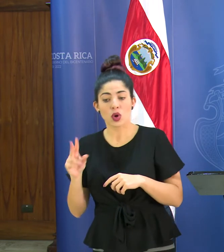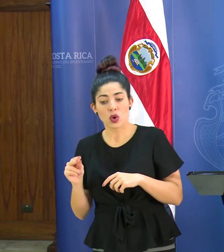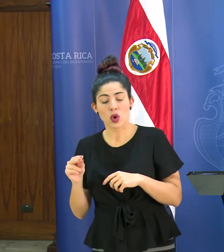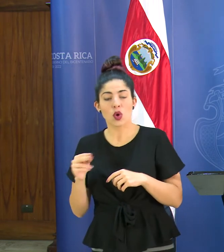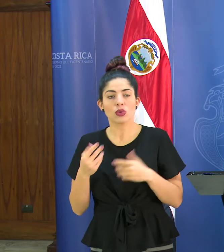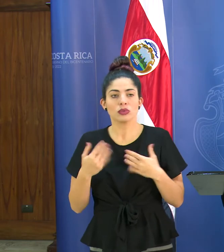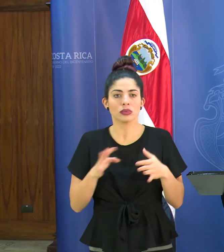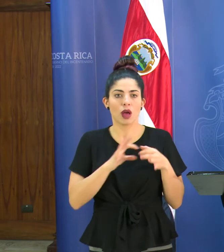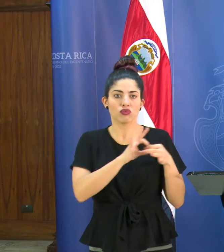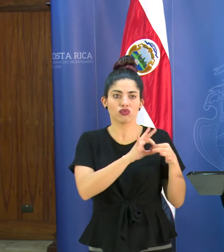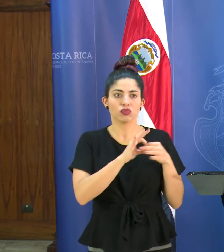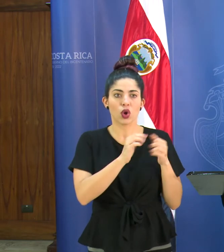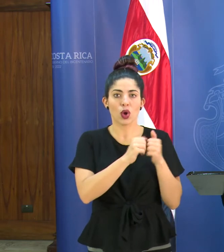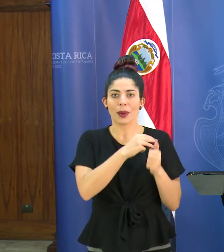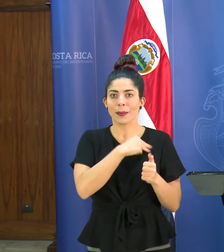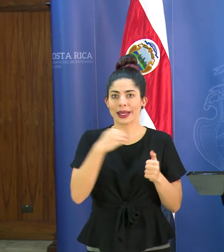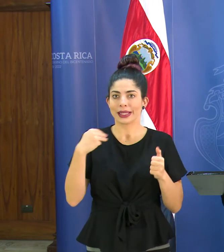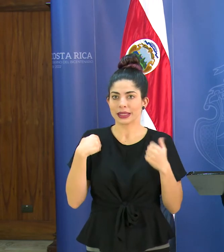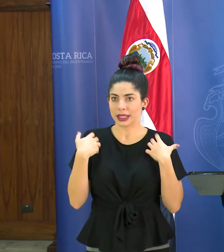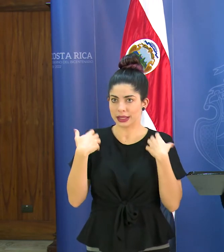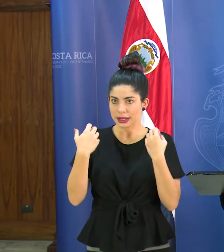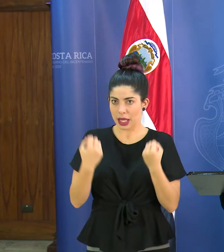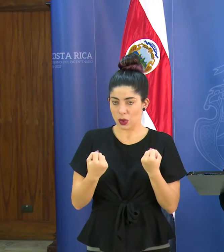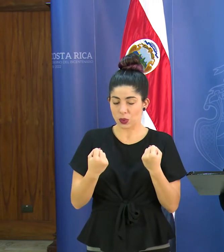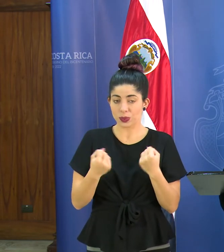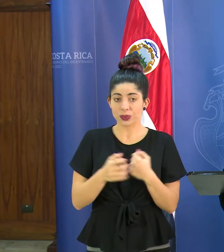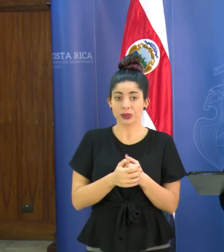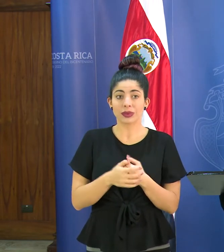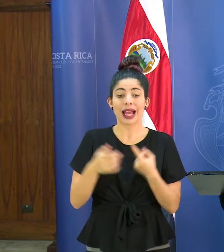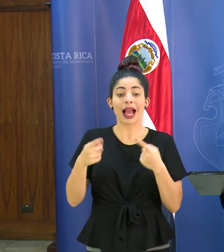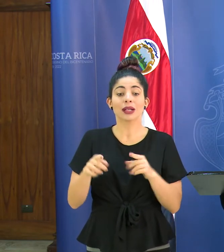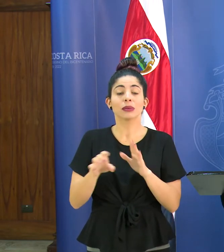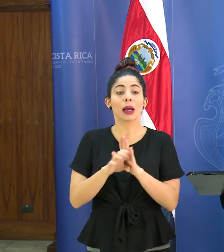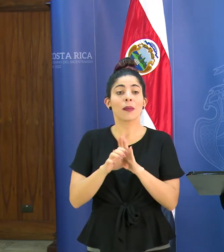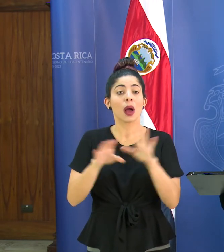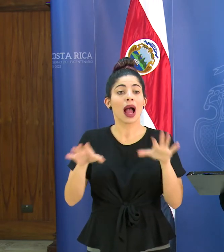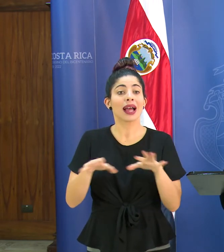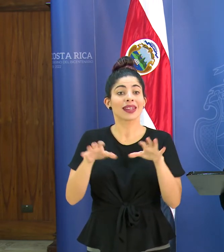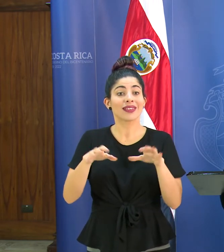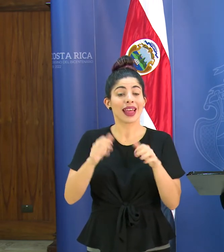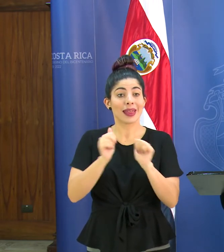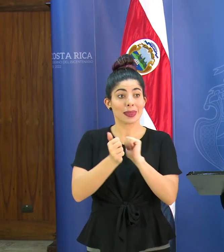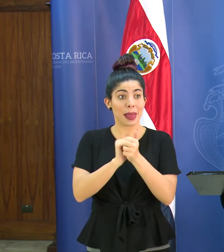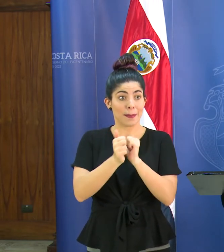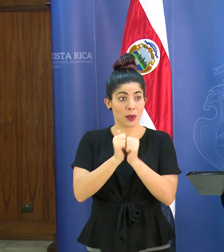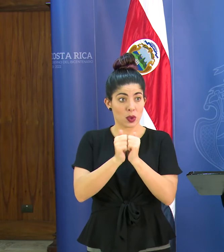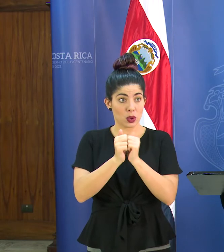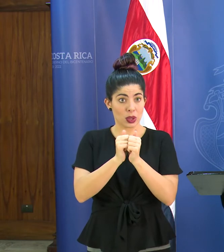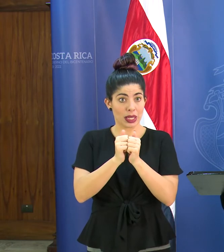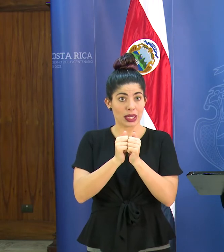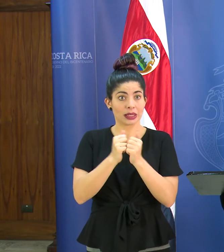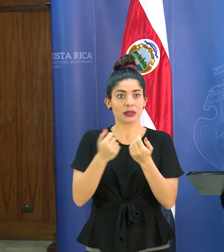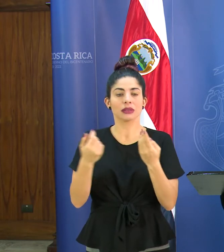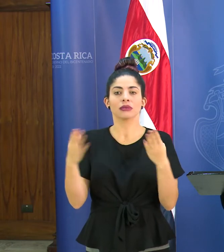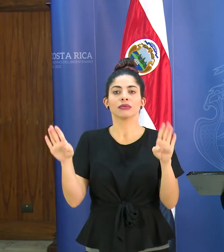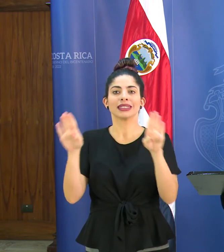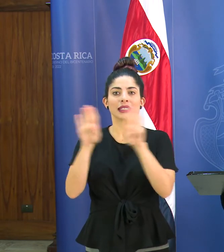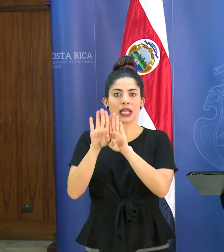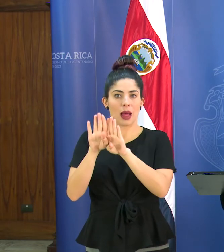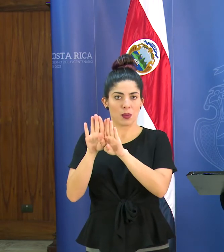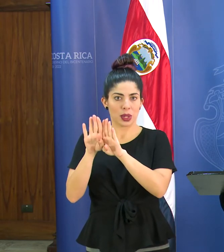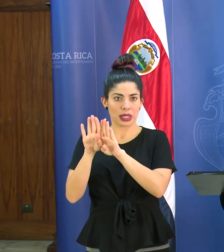de forma coordinada con el Ministerio de Salud y en el caso de las actividades deportivas serán a puerta cerrada